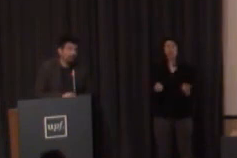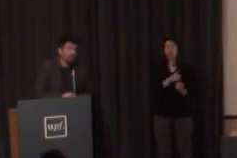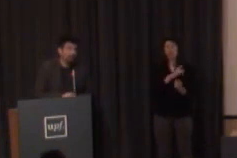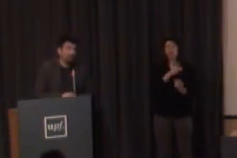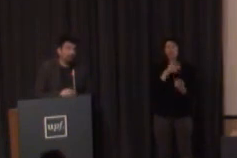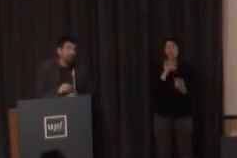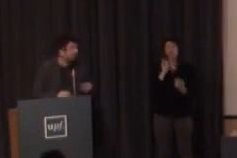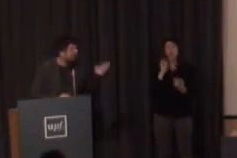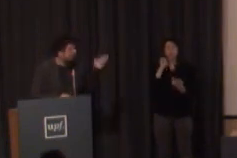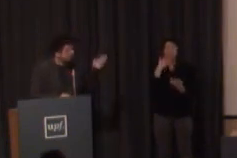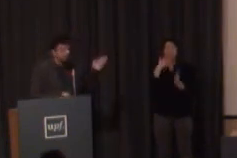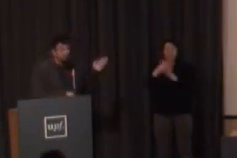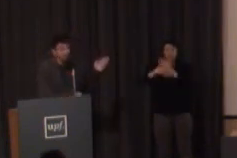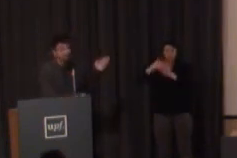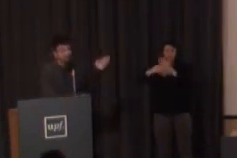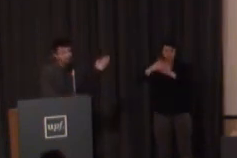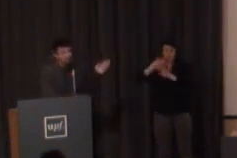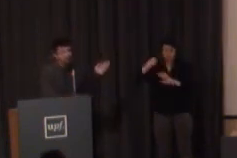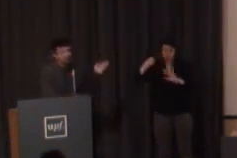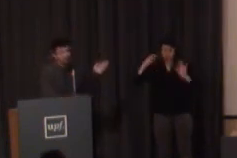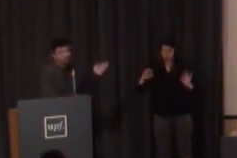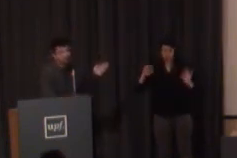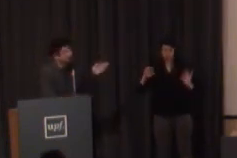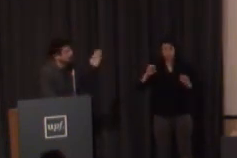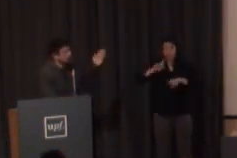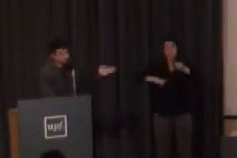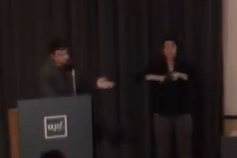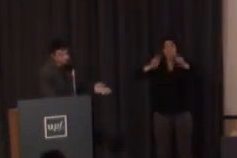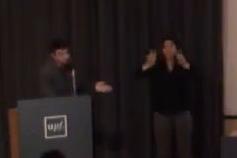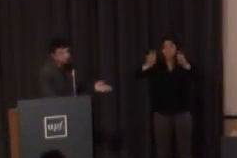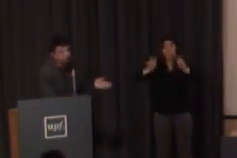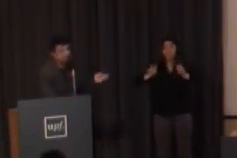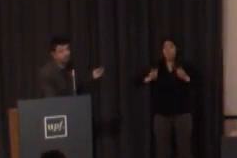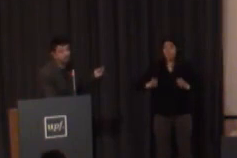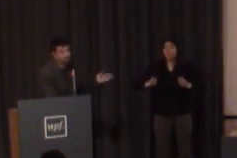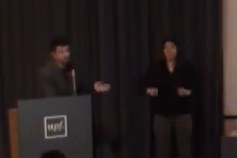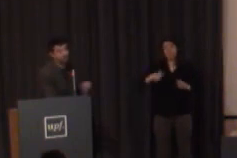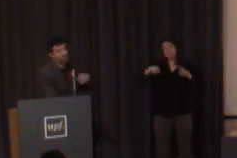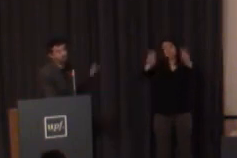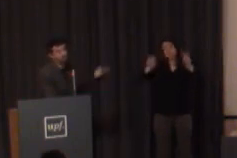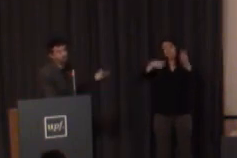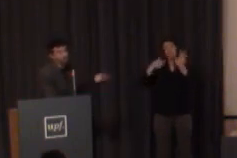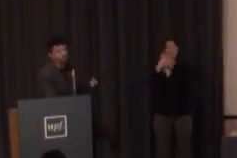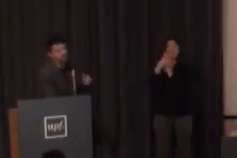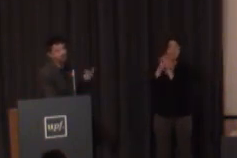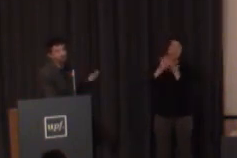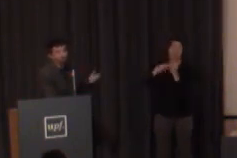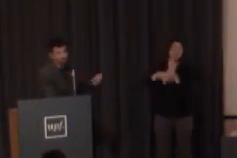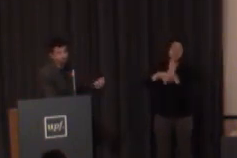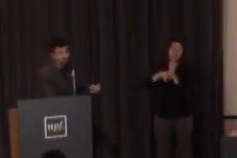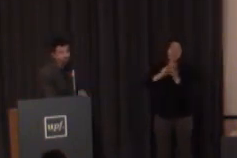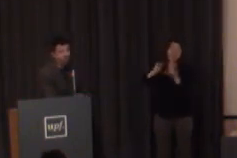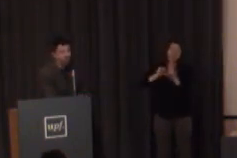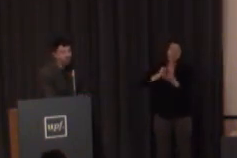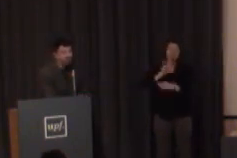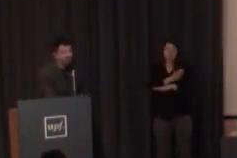la lengua de signos que no pues hay según en el tema en el que estemos pues damos un poco del sistema de escritura practicamos un poco más hablamos